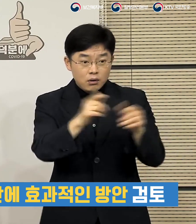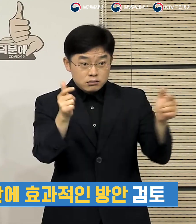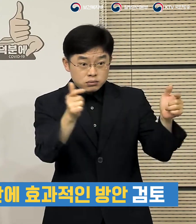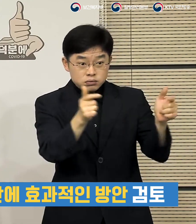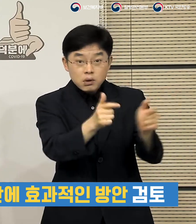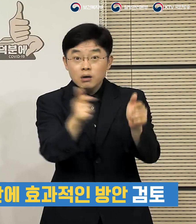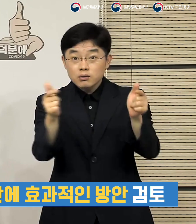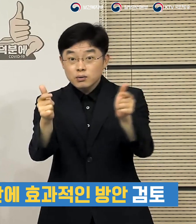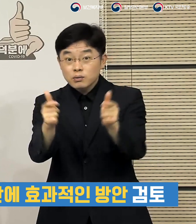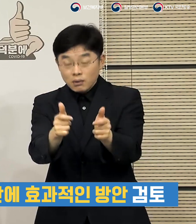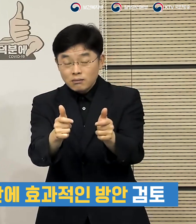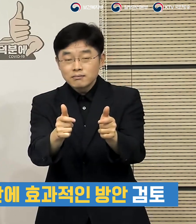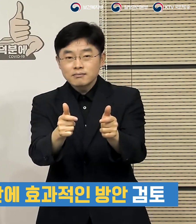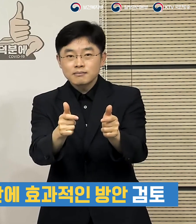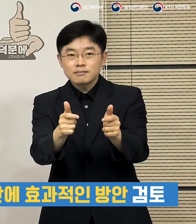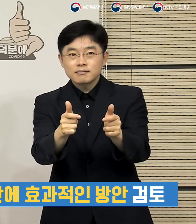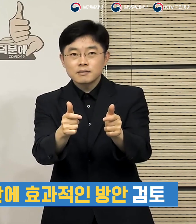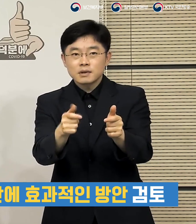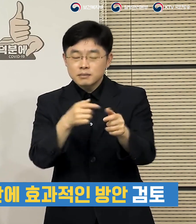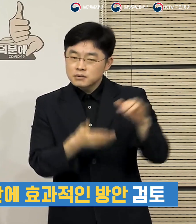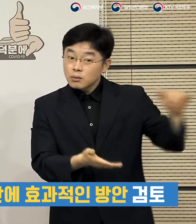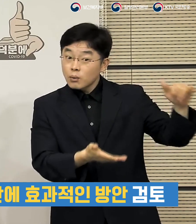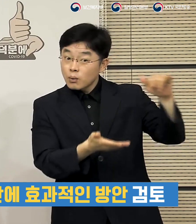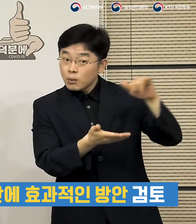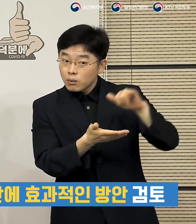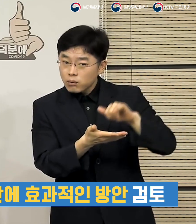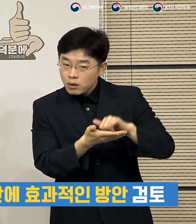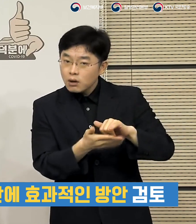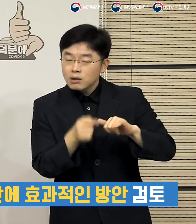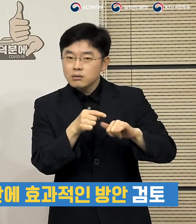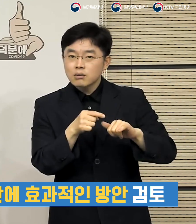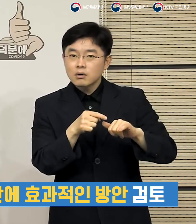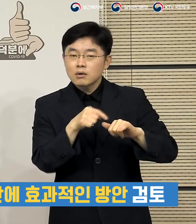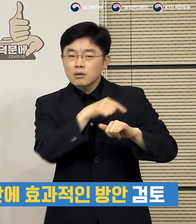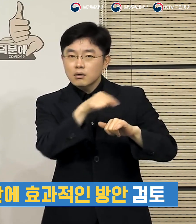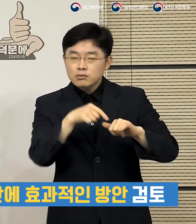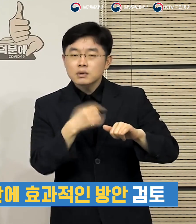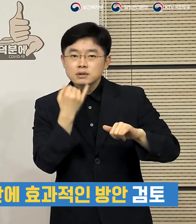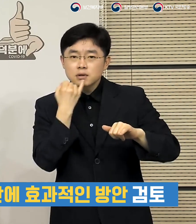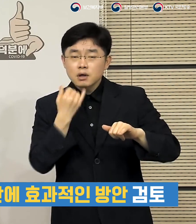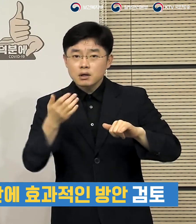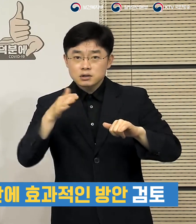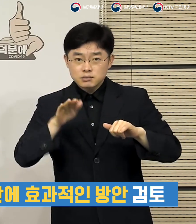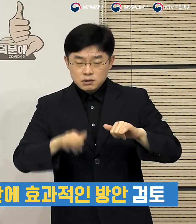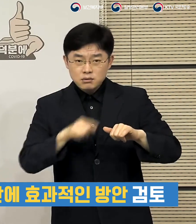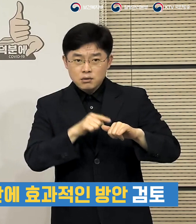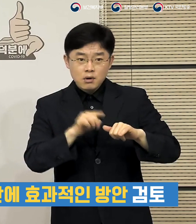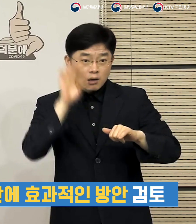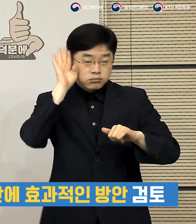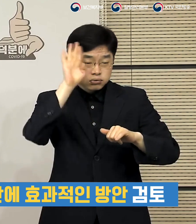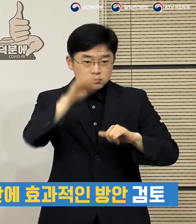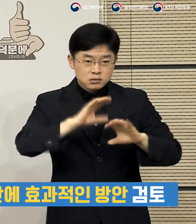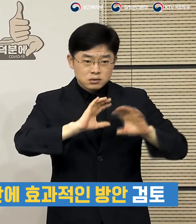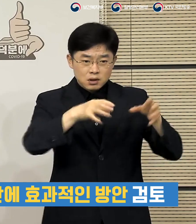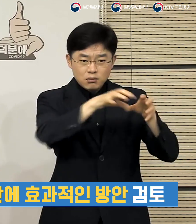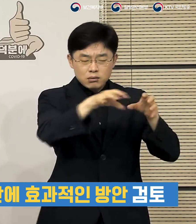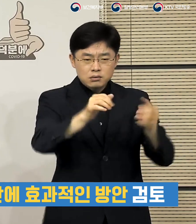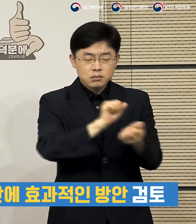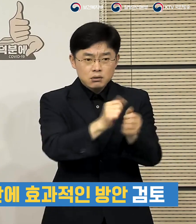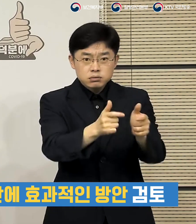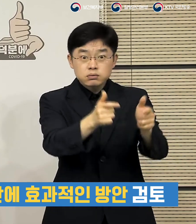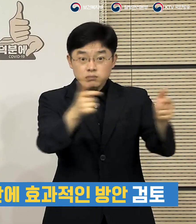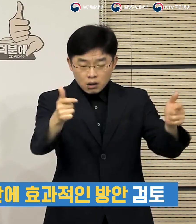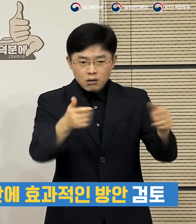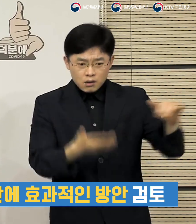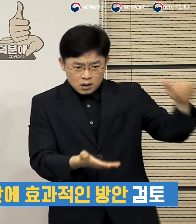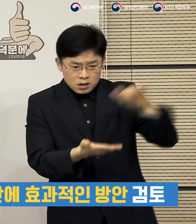이러한 자가격리의 방안이나 방법도 현재와 같이 유지할 것인가 또 개선할 것인가에 대한 노력도